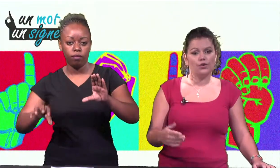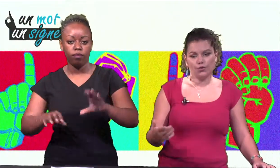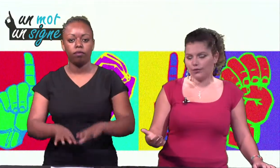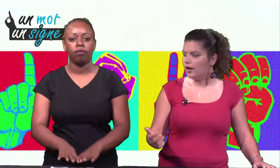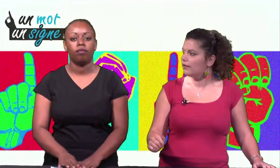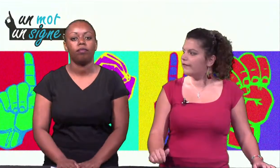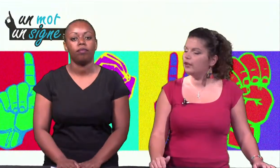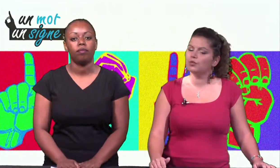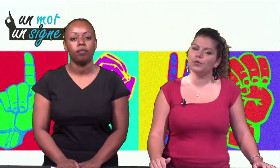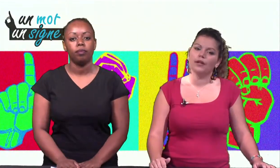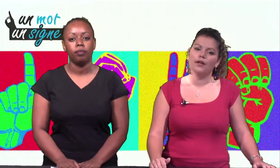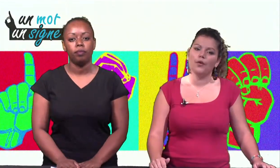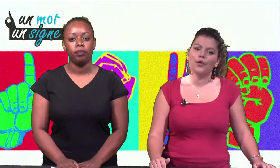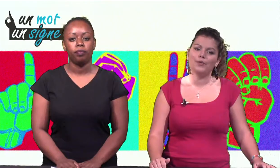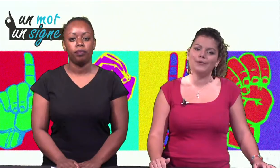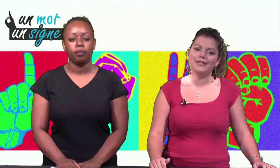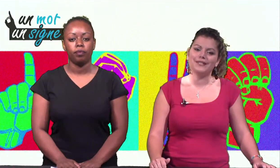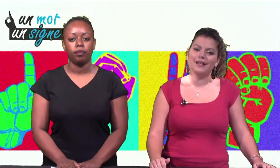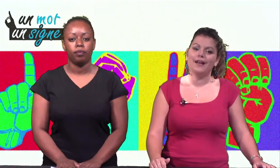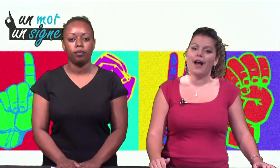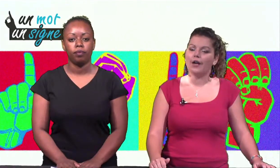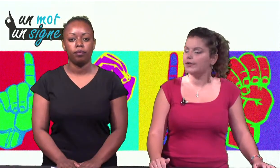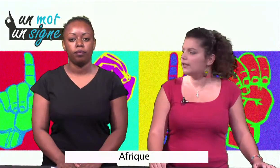Sophia va nous montrer comment on signe Afrique.